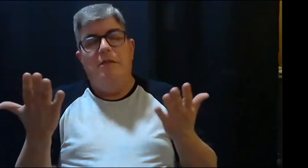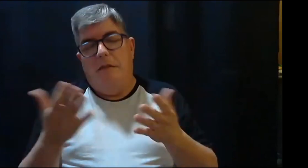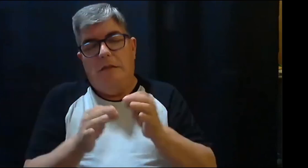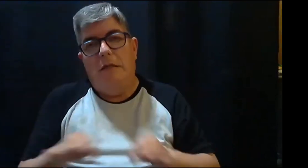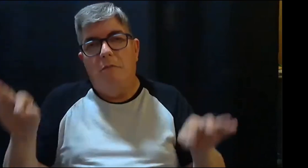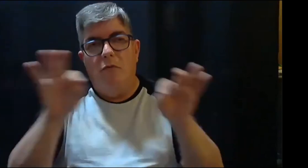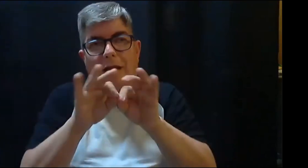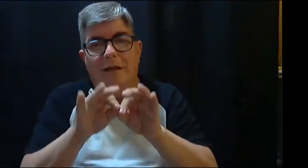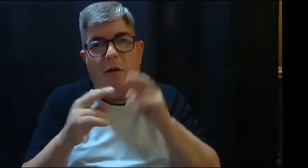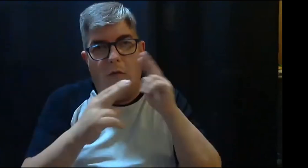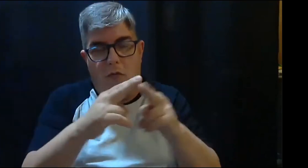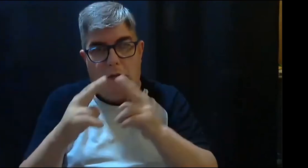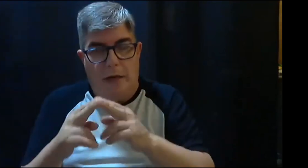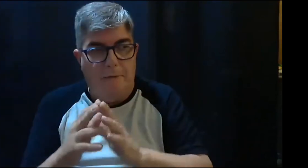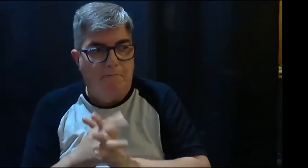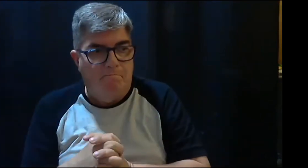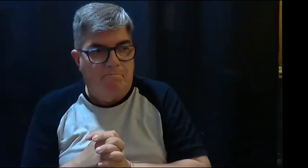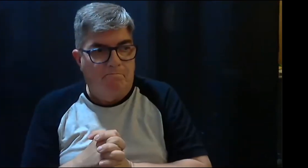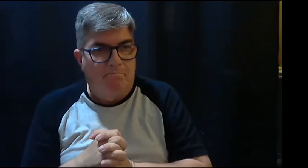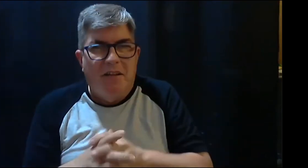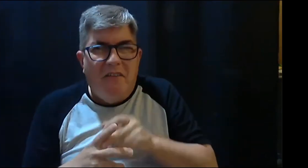oral, es visogestual y con articulación manual.